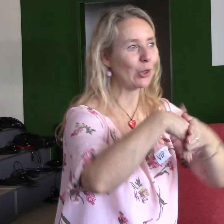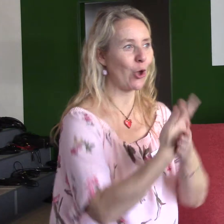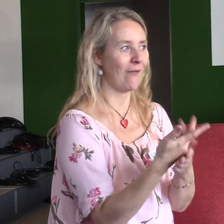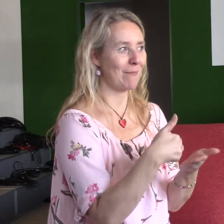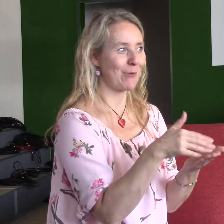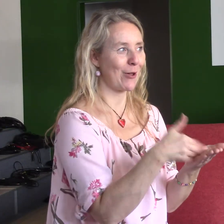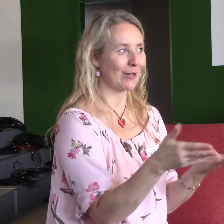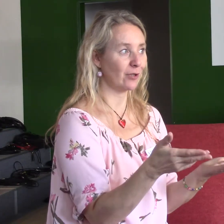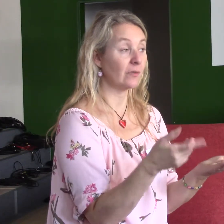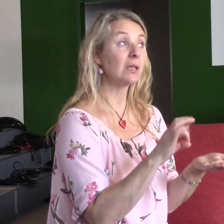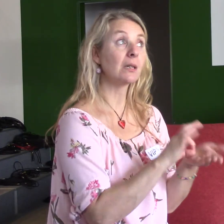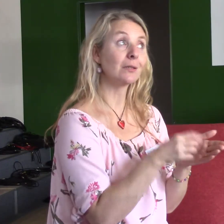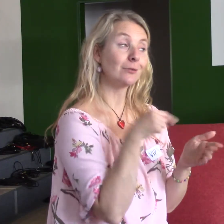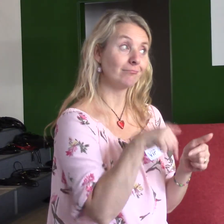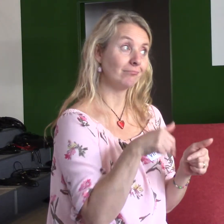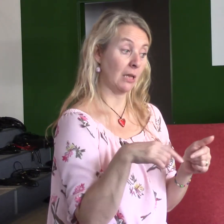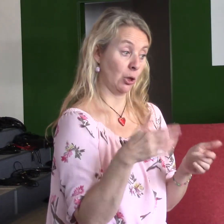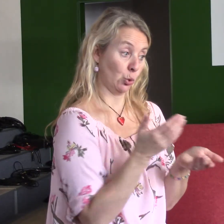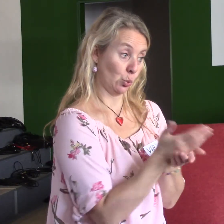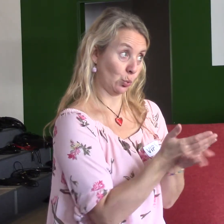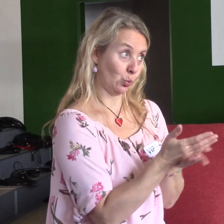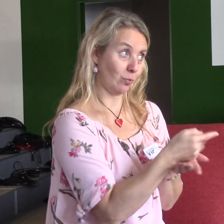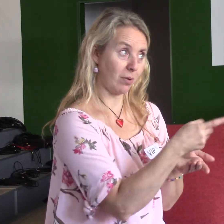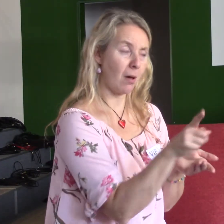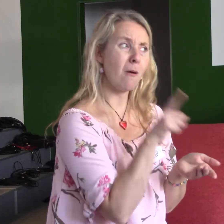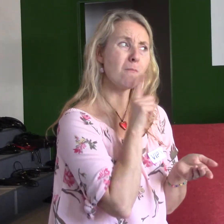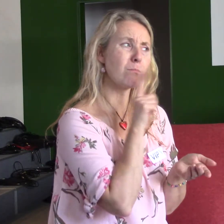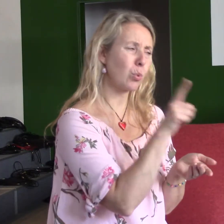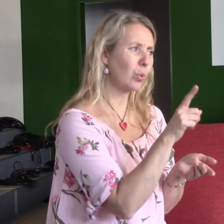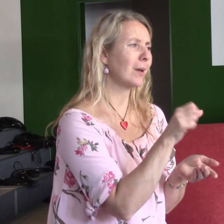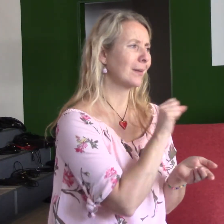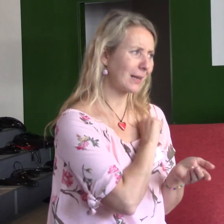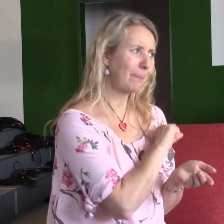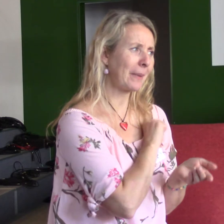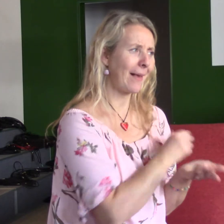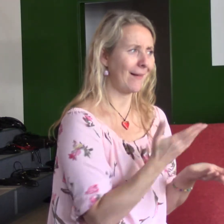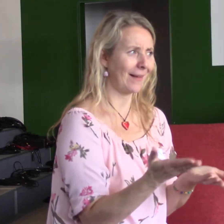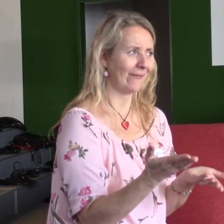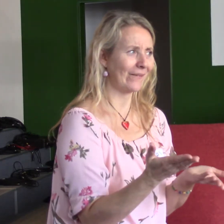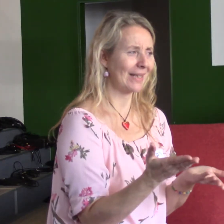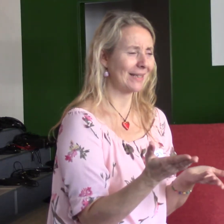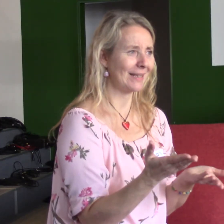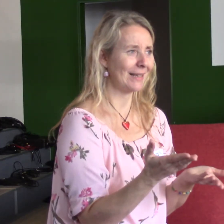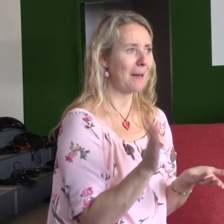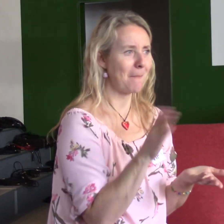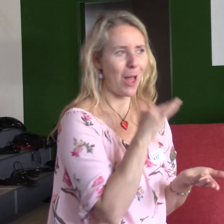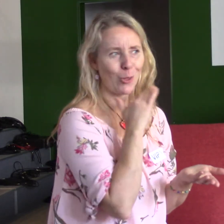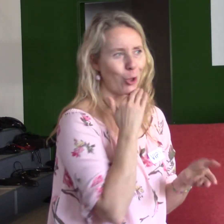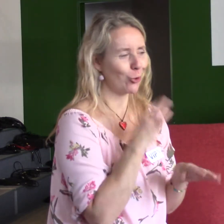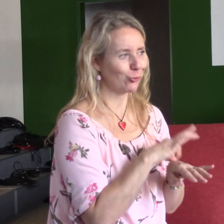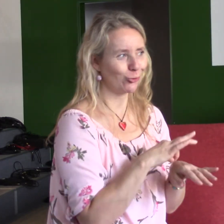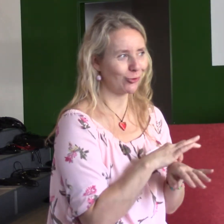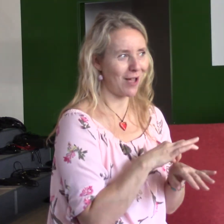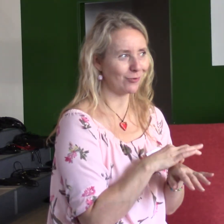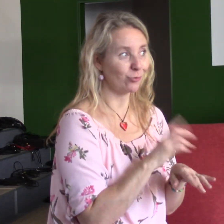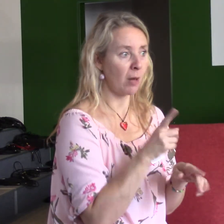mám třeba nějakou službu, takže Bůh je milostrbný, schovývavý, trpělivý. A že, jak je v